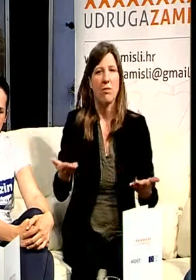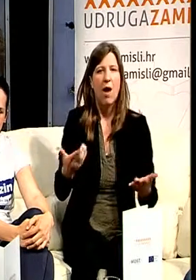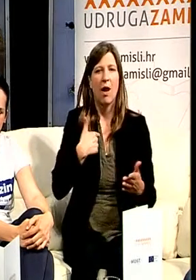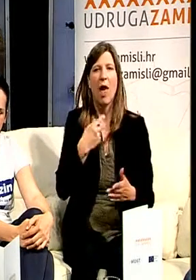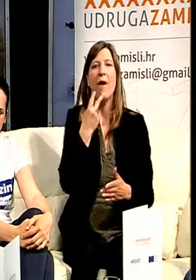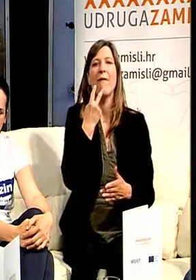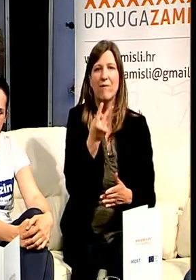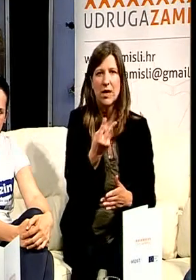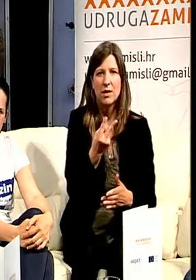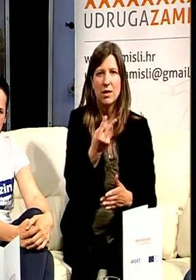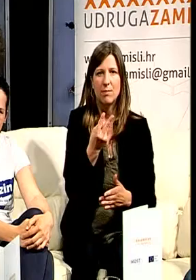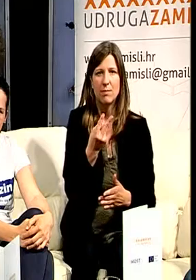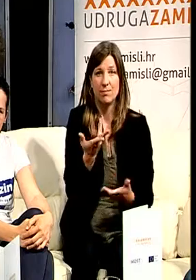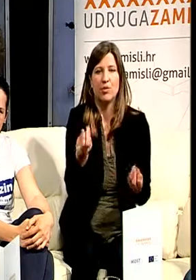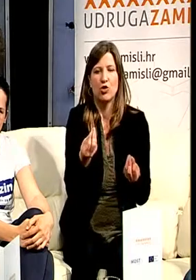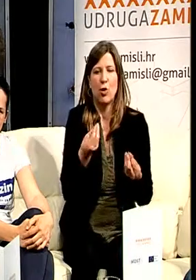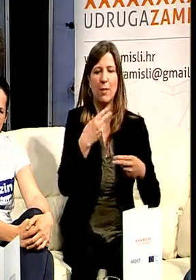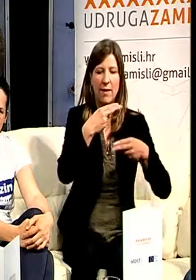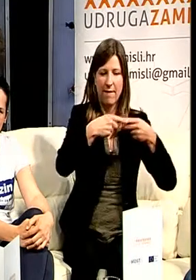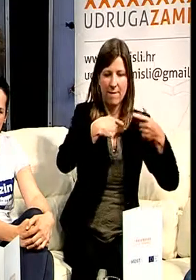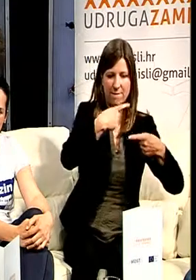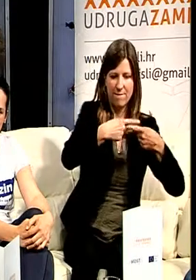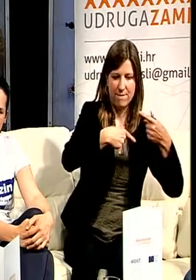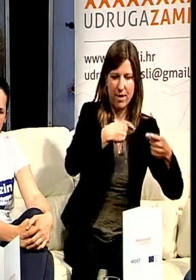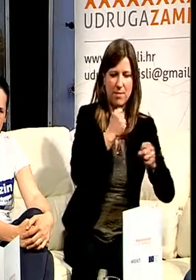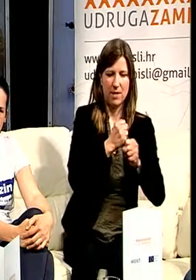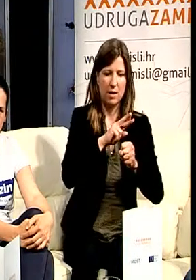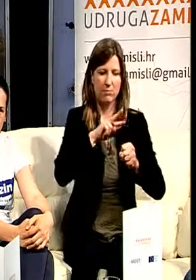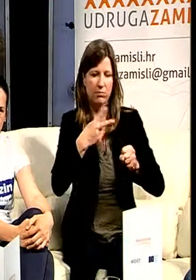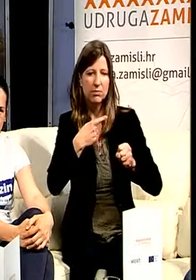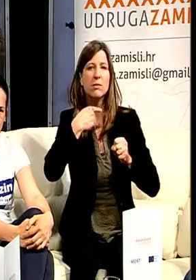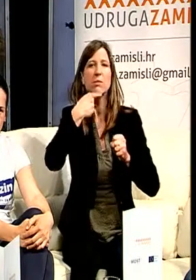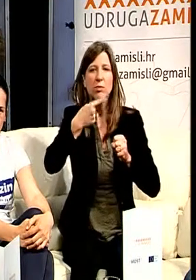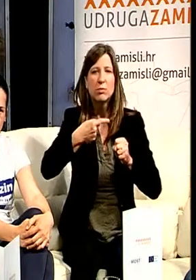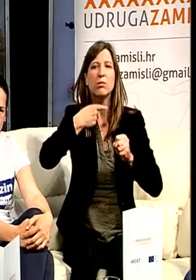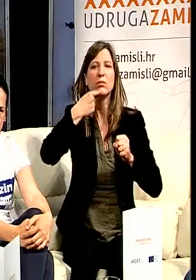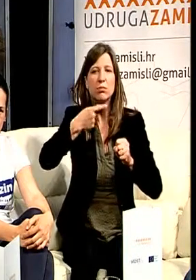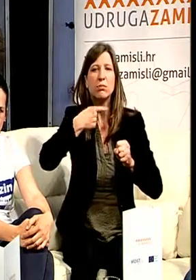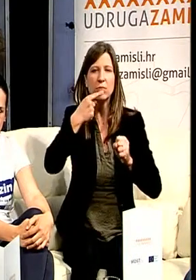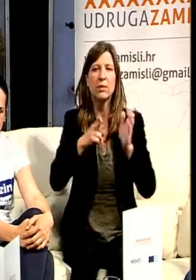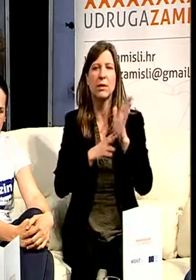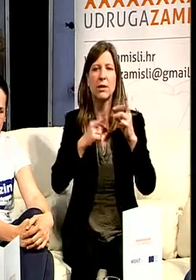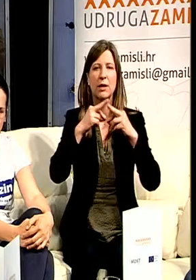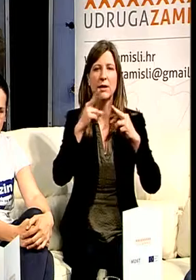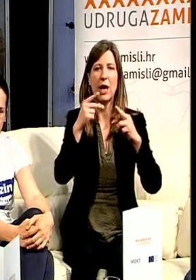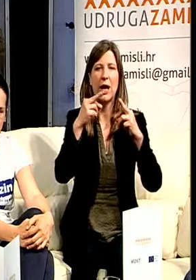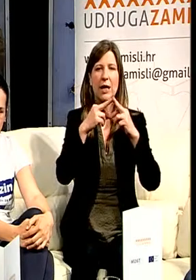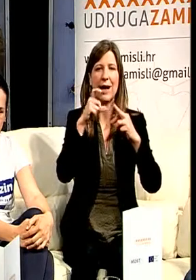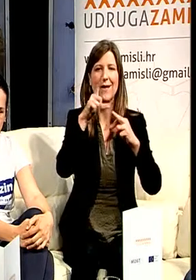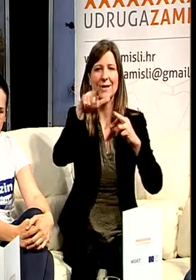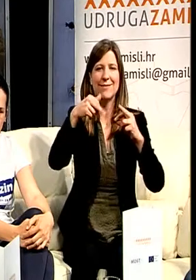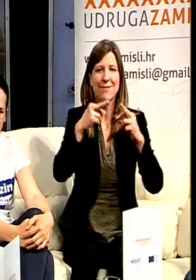je naracija filma za slijepe osobe. Budući da sam ja i sama slijepa osoba, onda mi nekako supoznati ove aktivnosti.